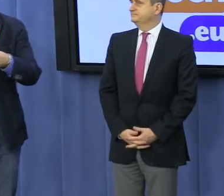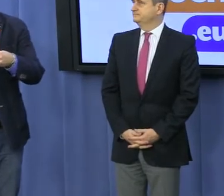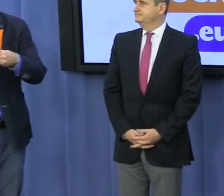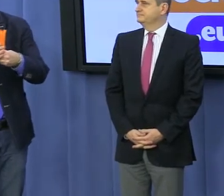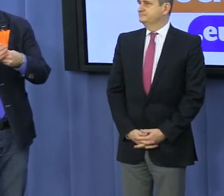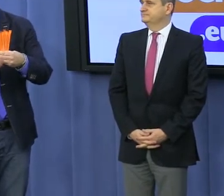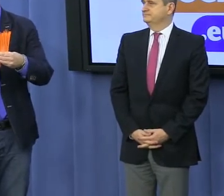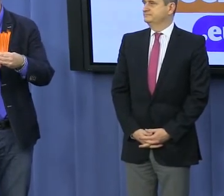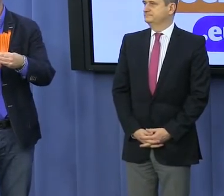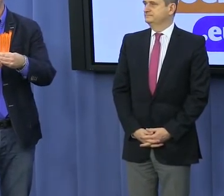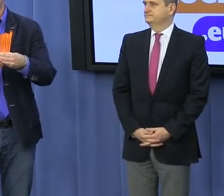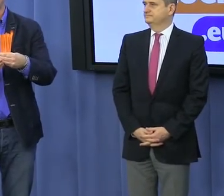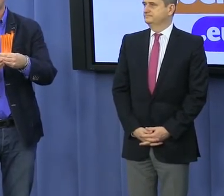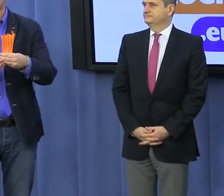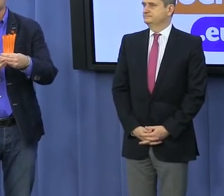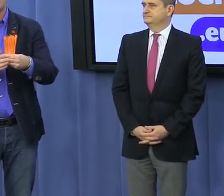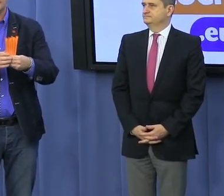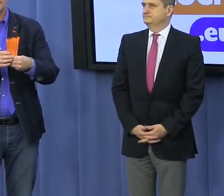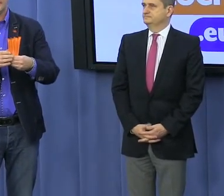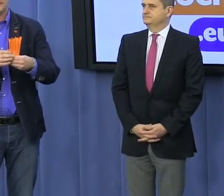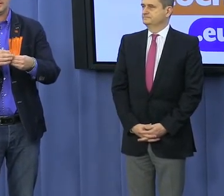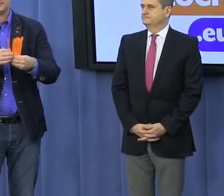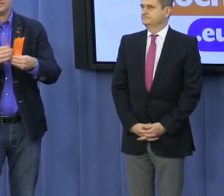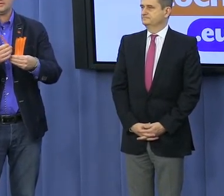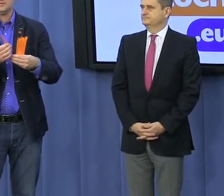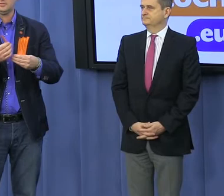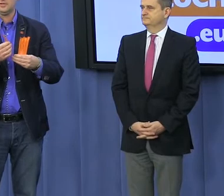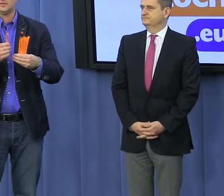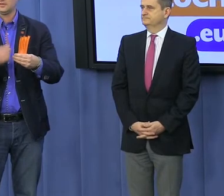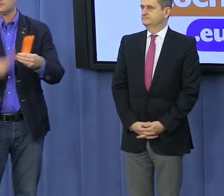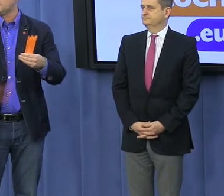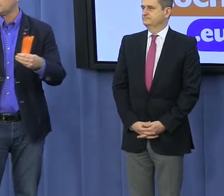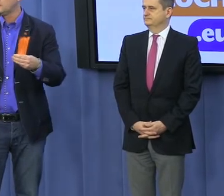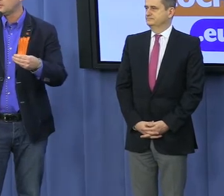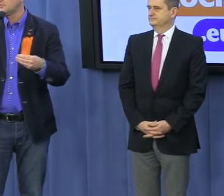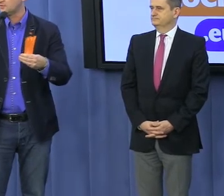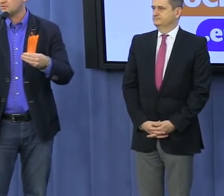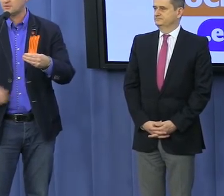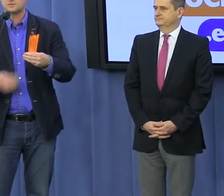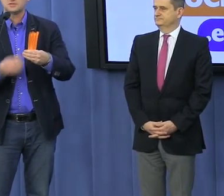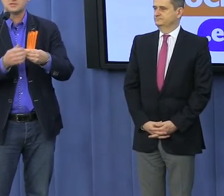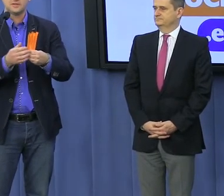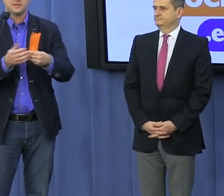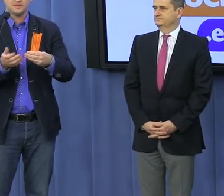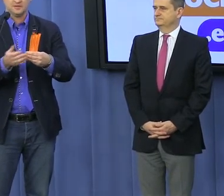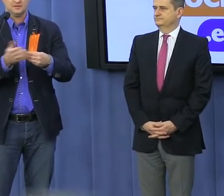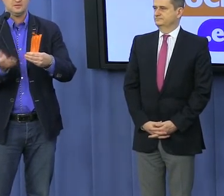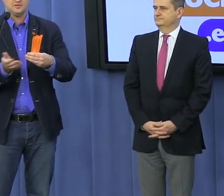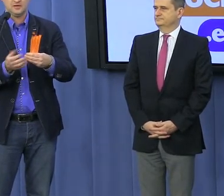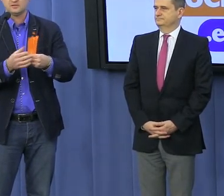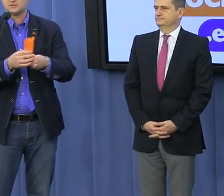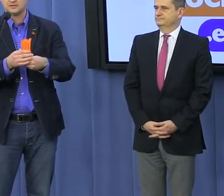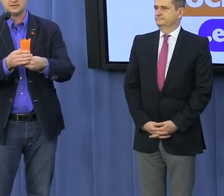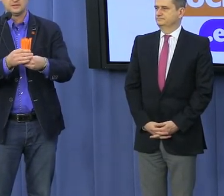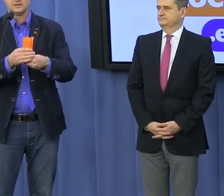siedmioma długopisami obdzielić siedem osób. No ale postanowiliśmy jeden z tych długopisów wyrzucić, rzucić na tacę, nie